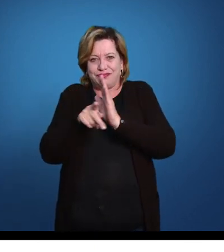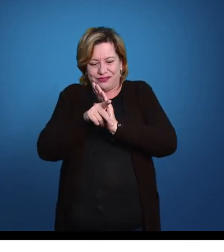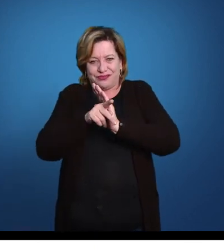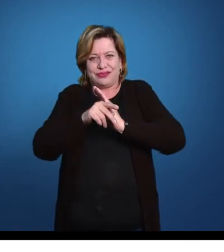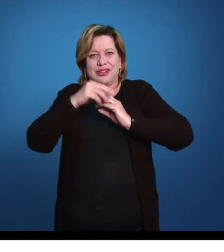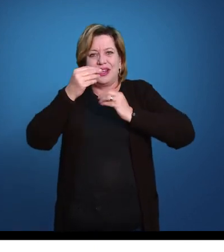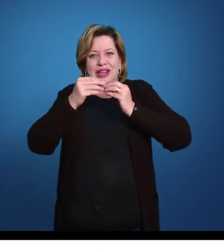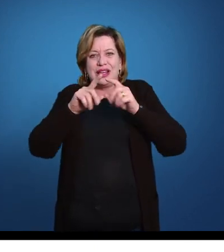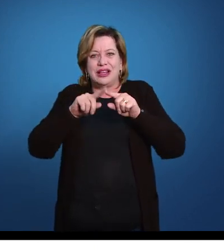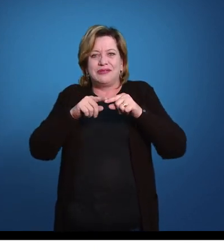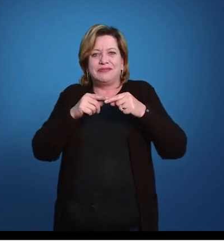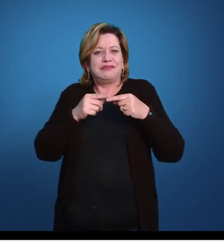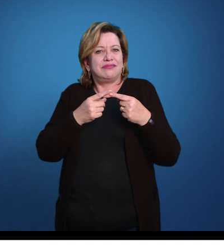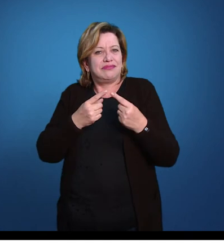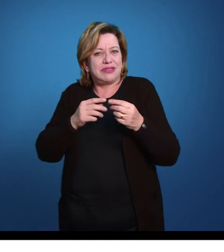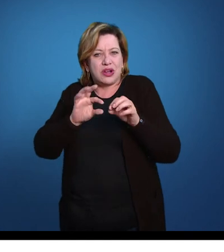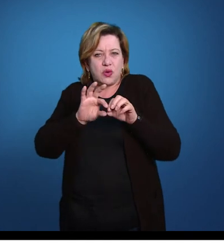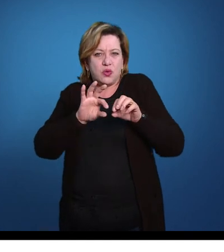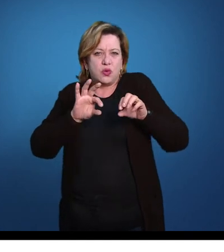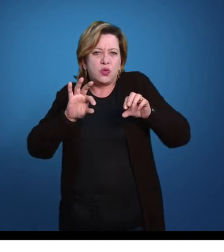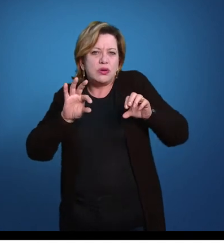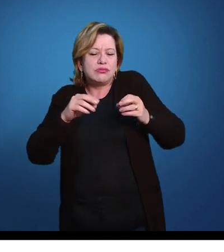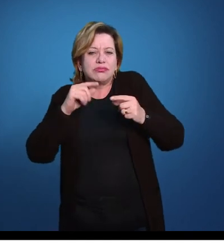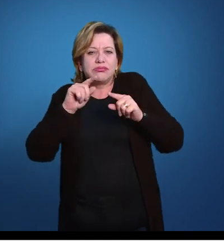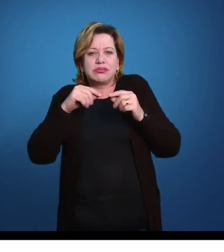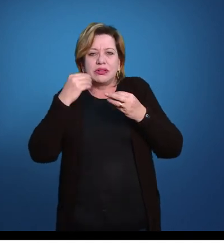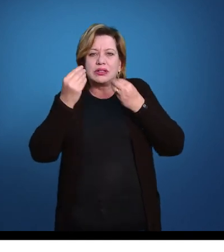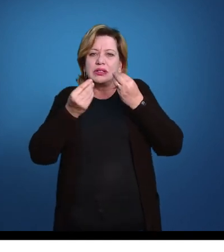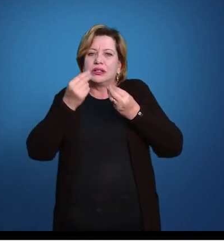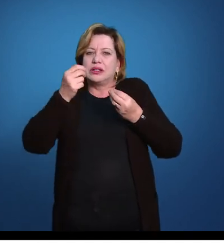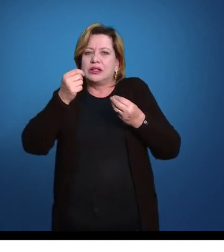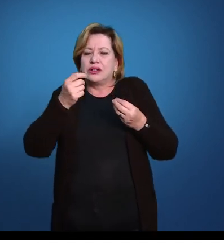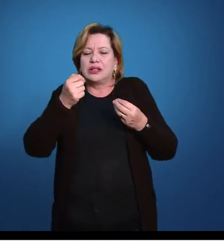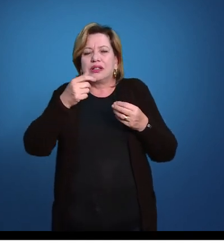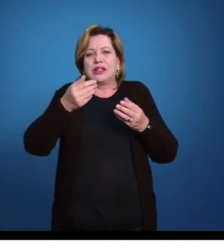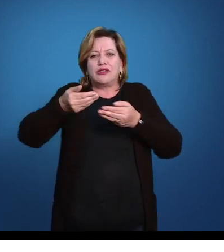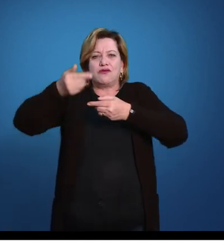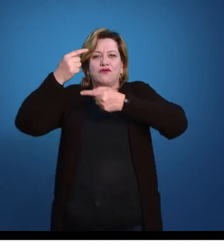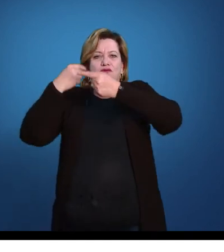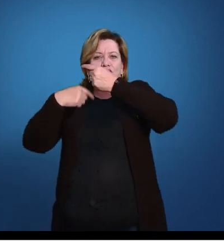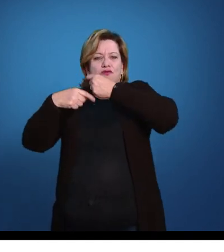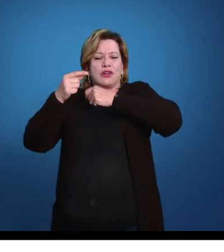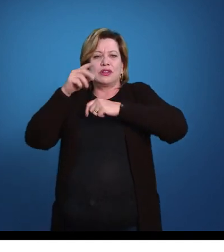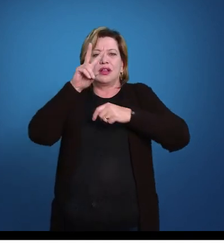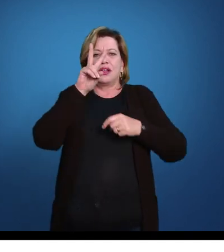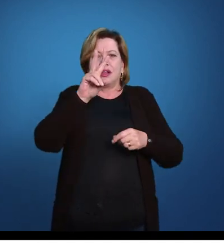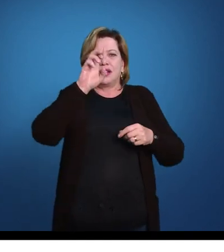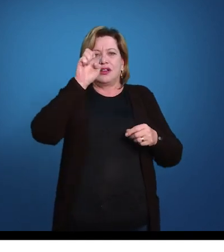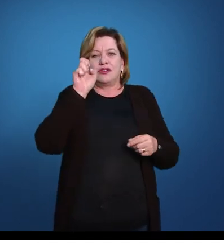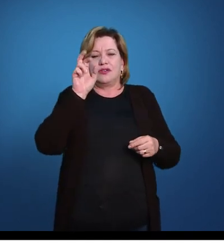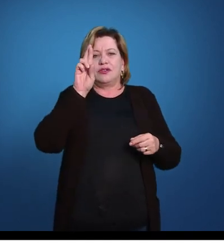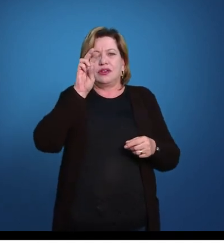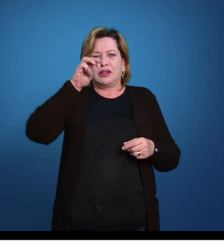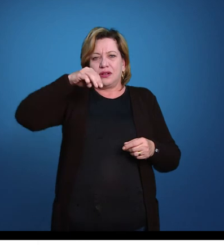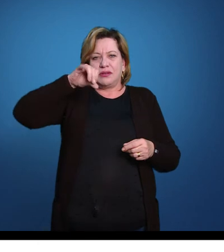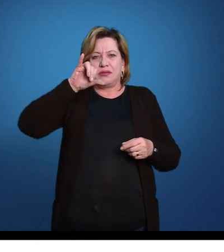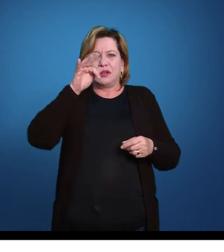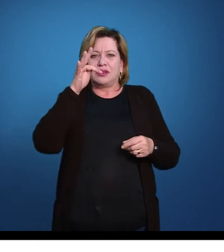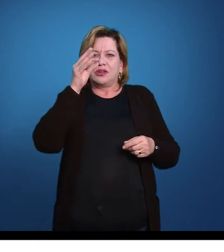alongou mais e retorna a uma condição quase vermiforme aqui, um bicho mais alongado, né, com ambulacros, né, o